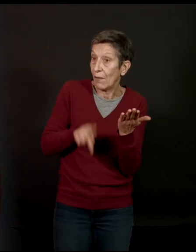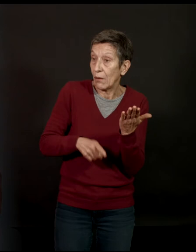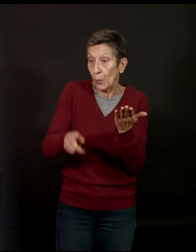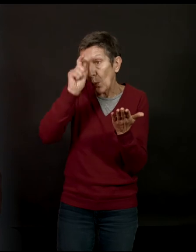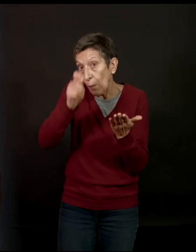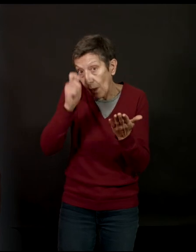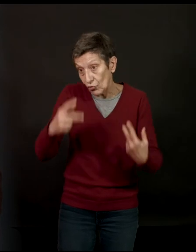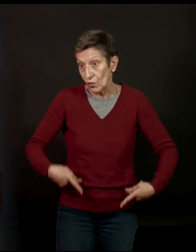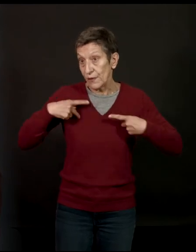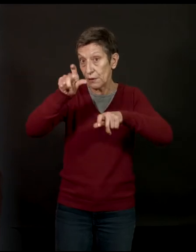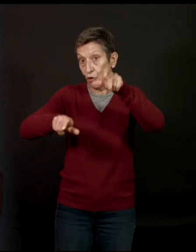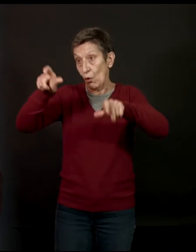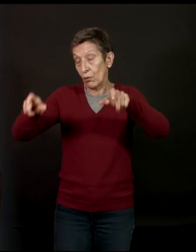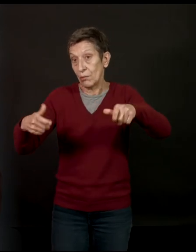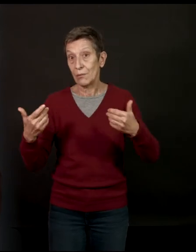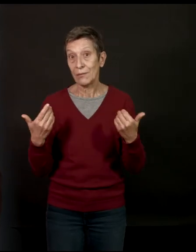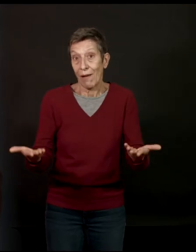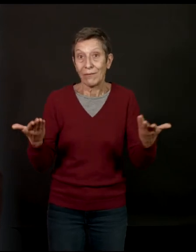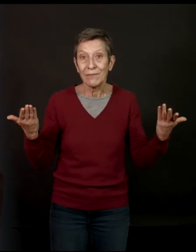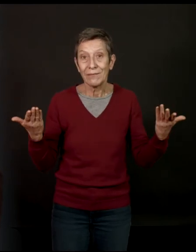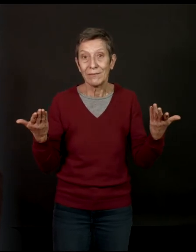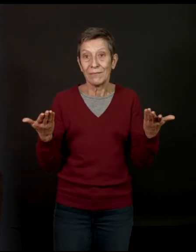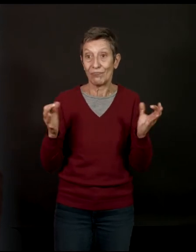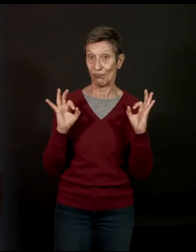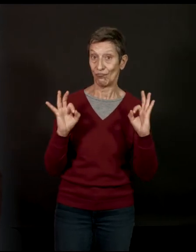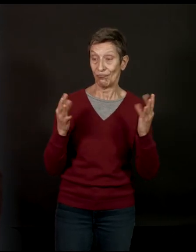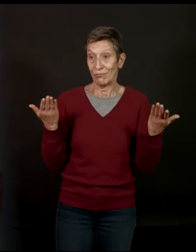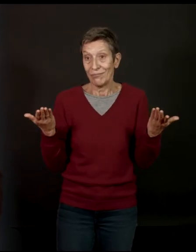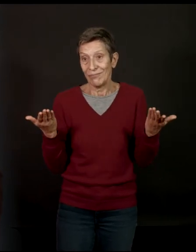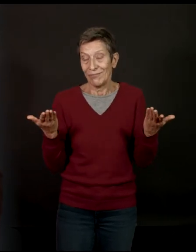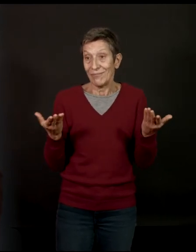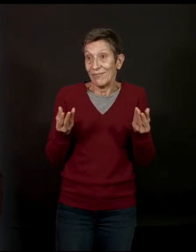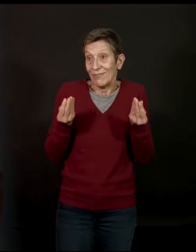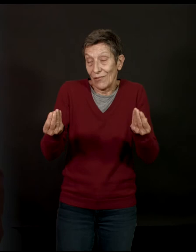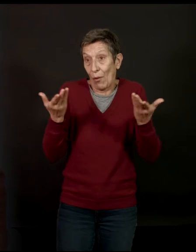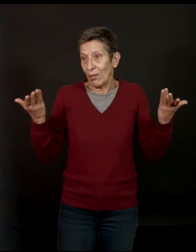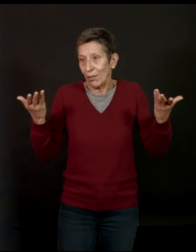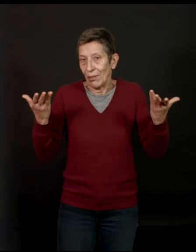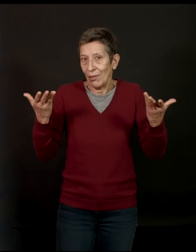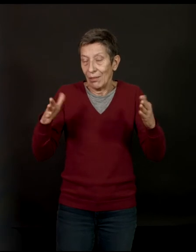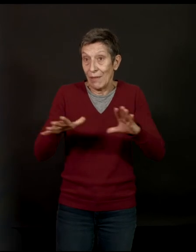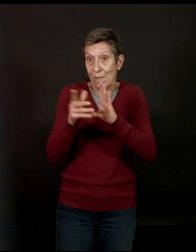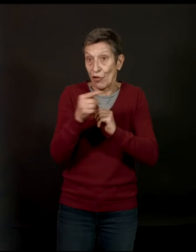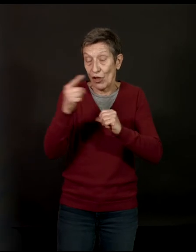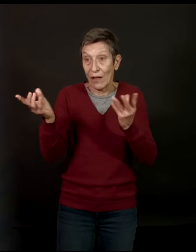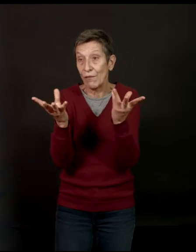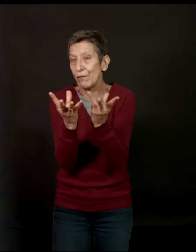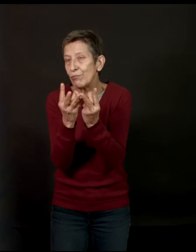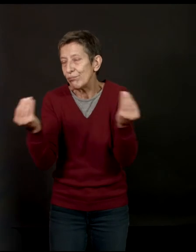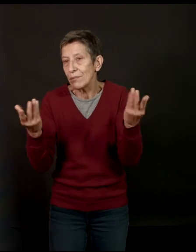quelque part. Donc, c'est sans doute une manière de guérir cette blessure. Oui, et à la fois, je vous dis, on fait ce qu